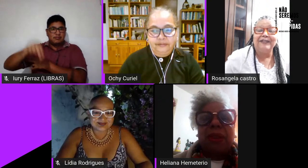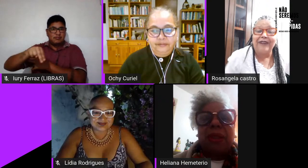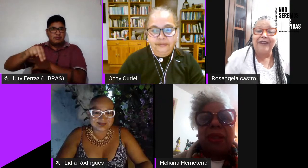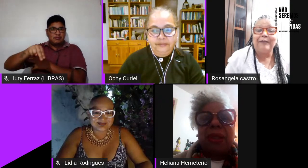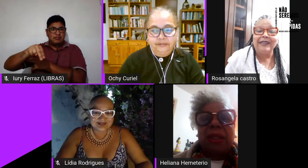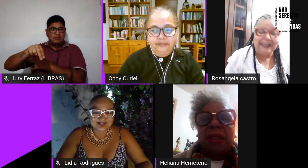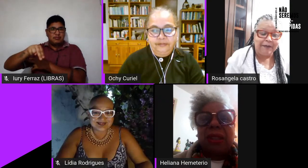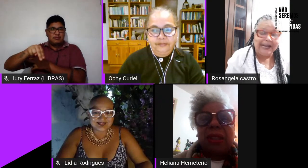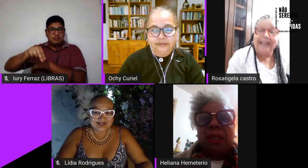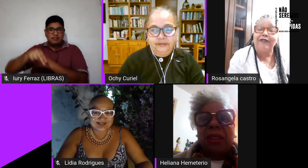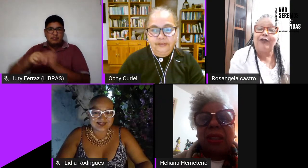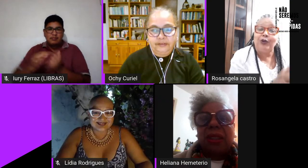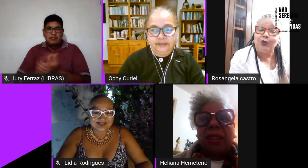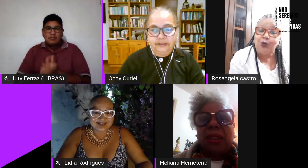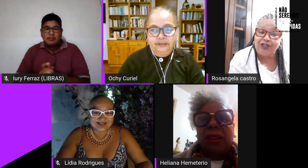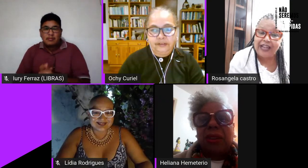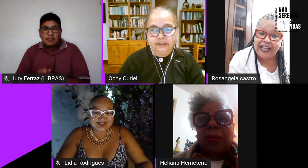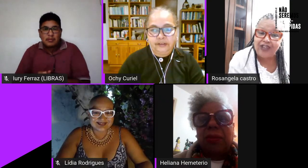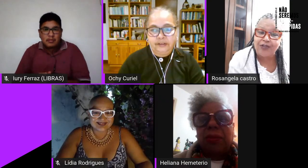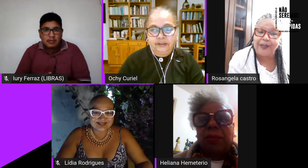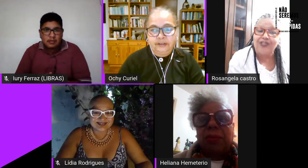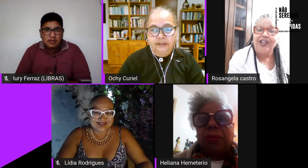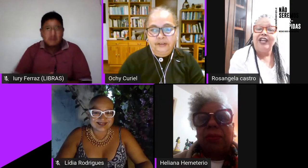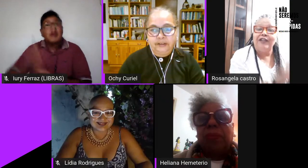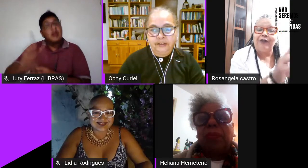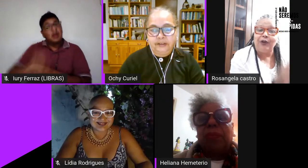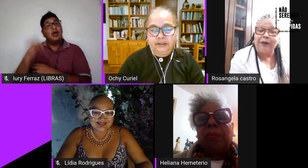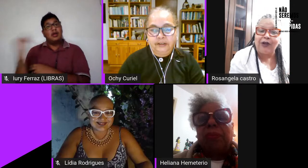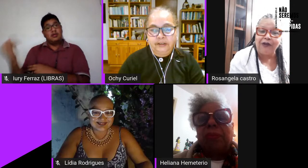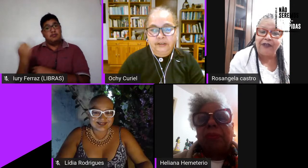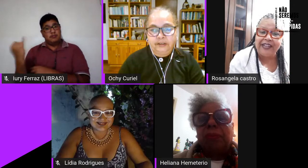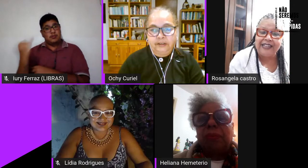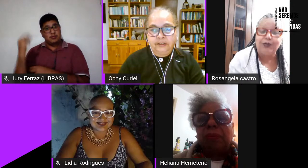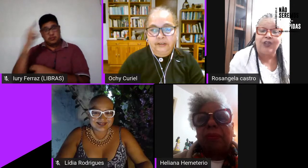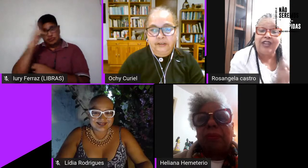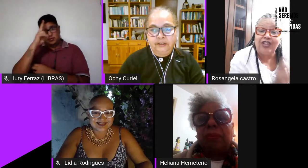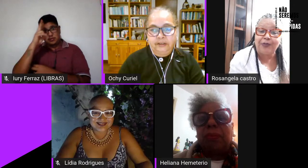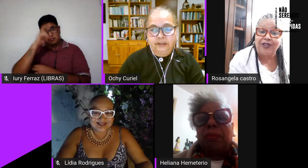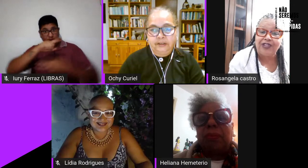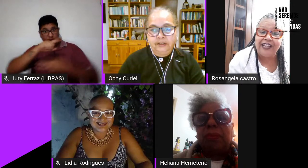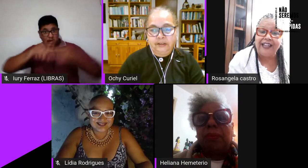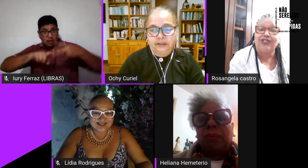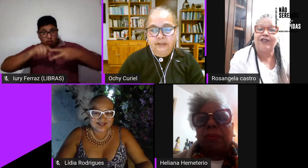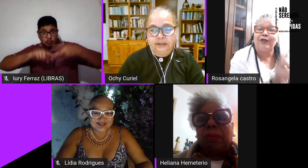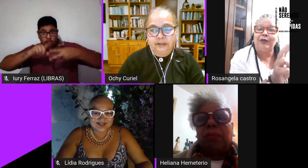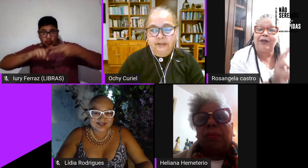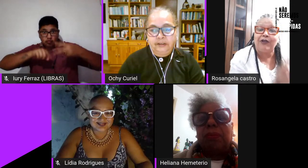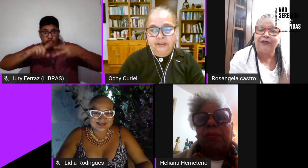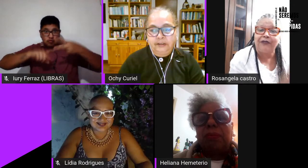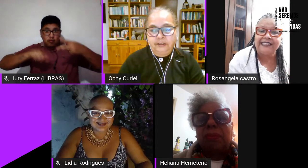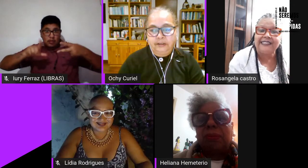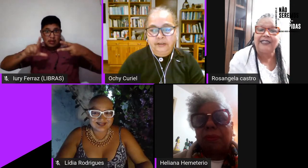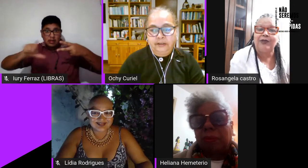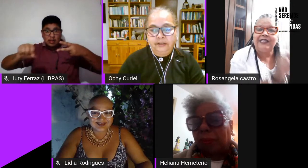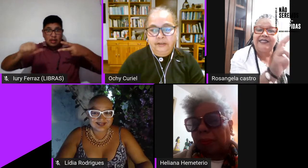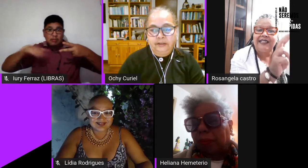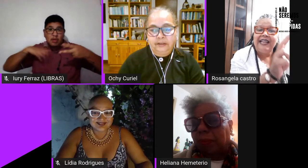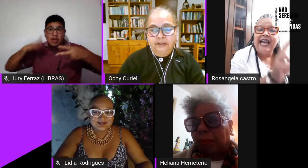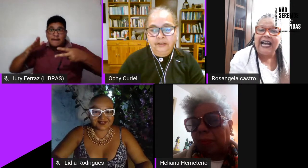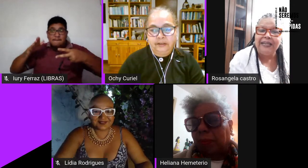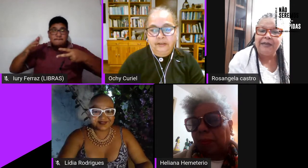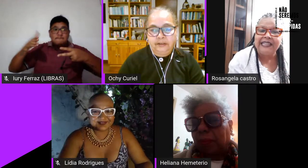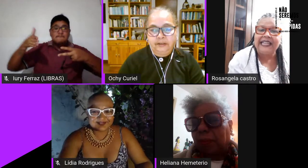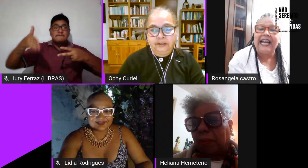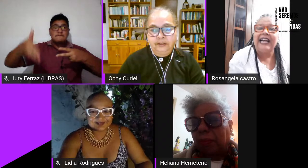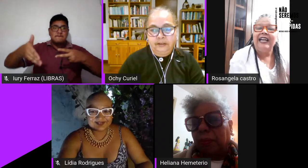e vale a pena lembrar que foram duas lésbicas que foram pra conferência duas lésbicas negras que foram pra conferência de segurança